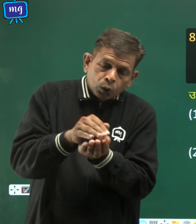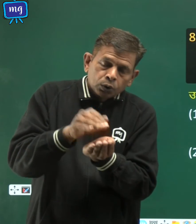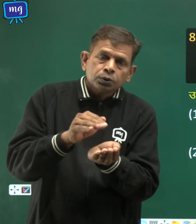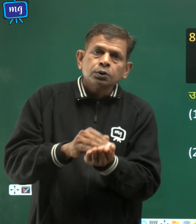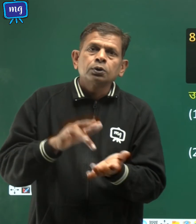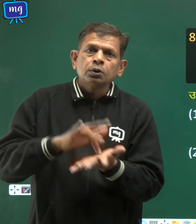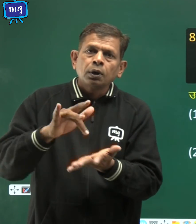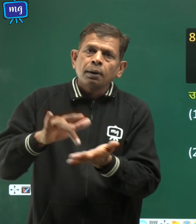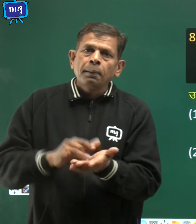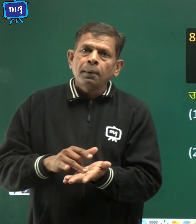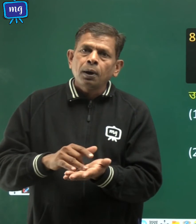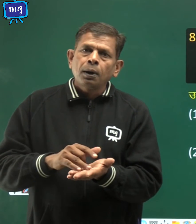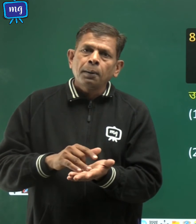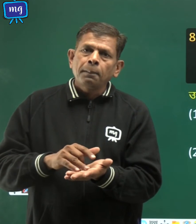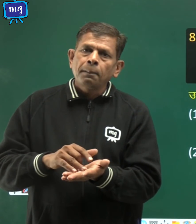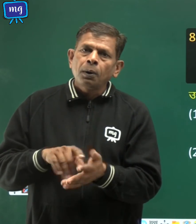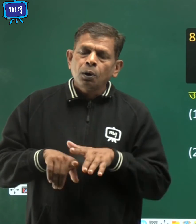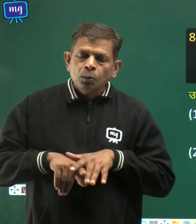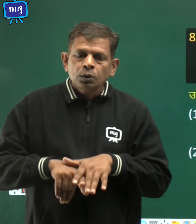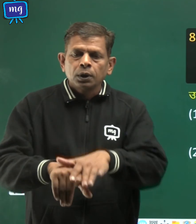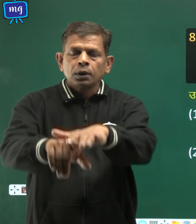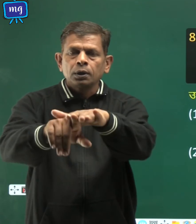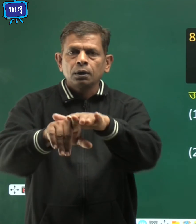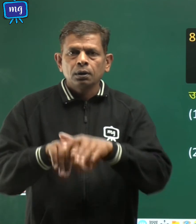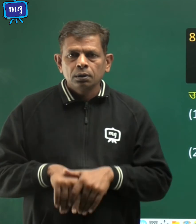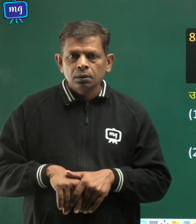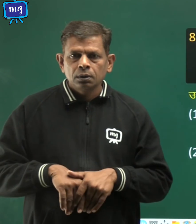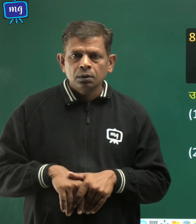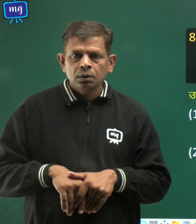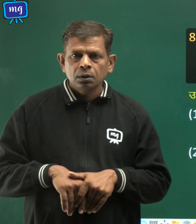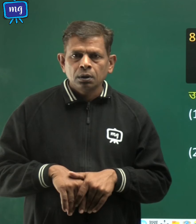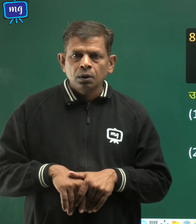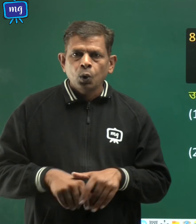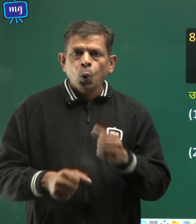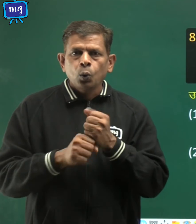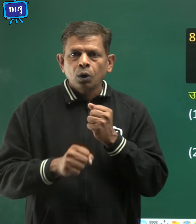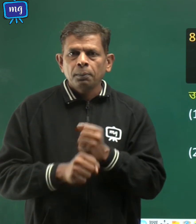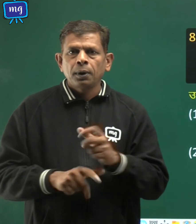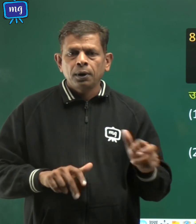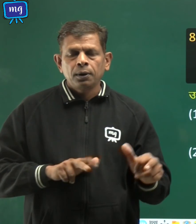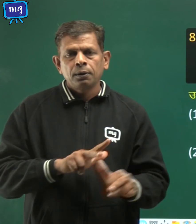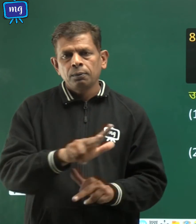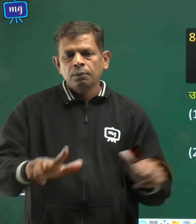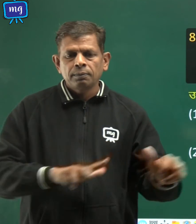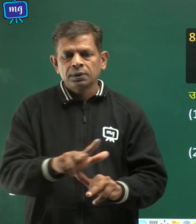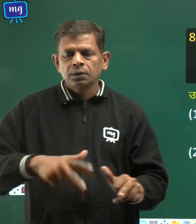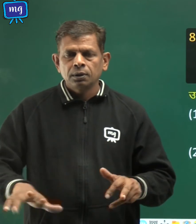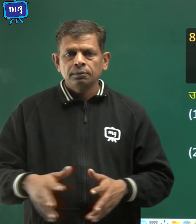पर पहुचाने के लिए प्रशास्निक व्यवस्था